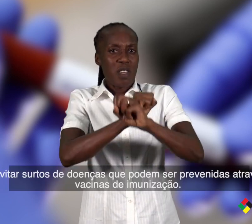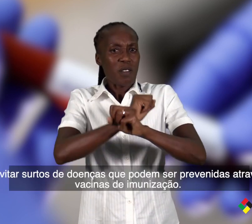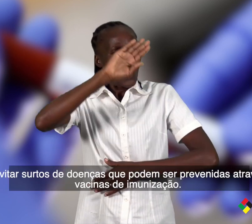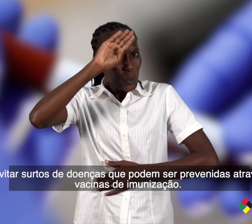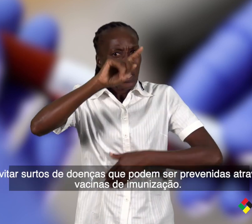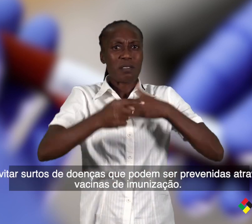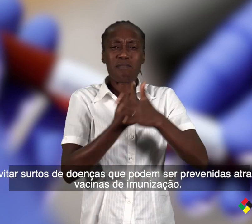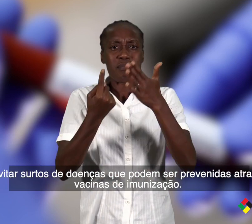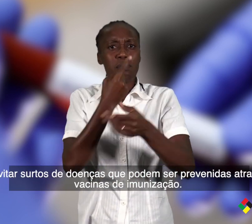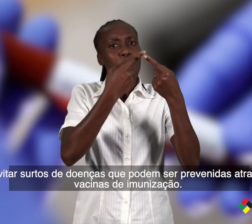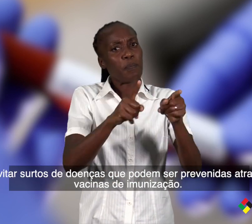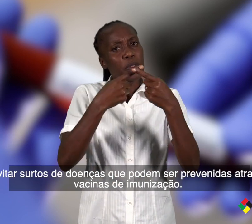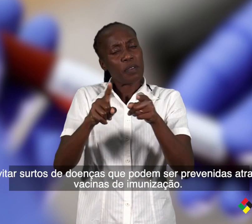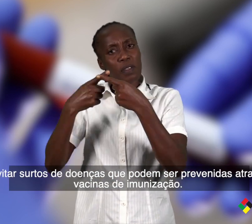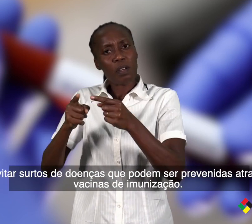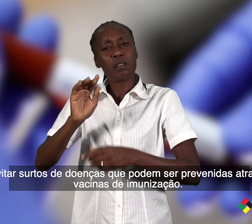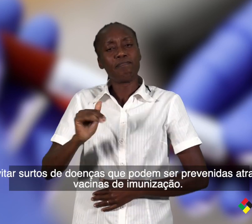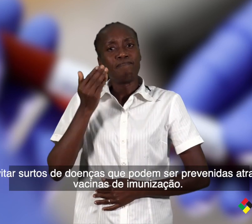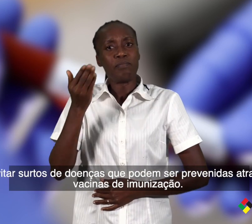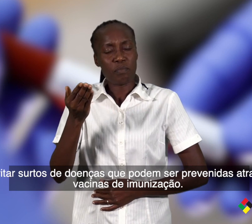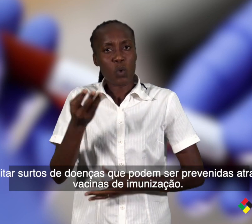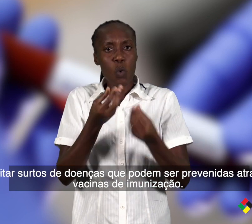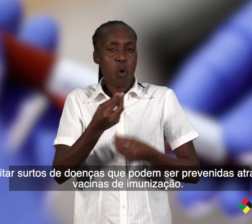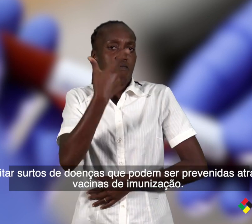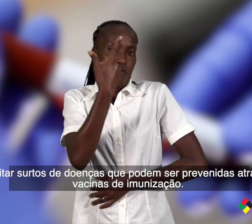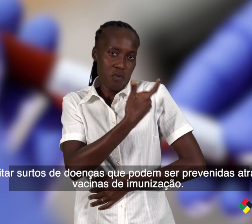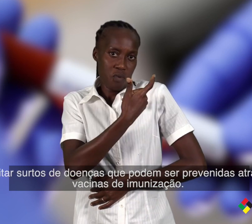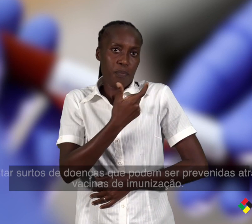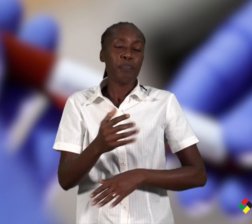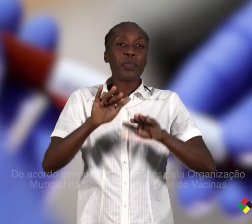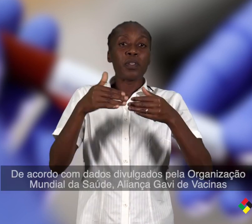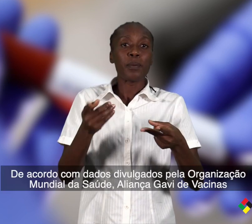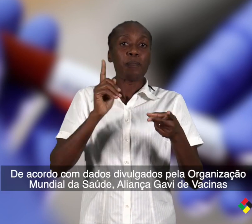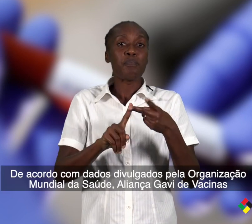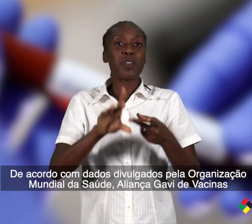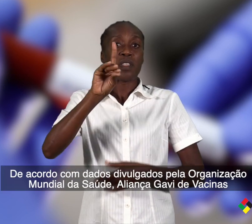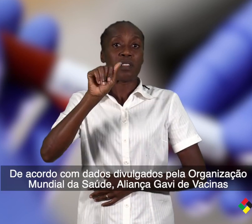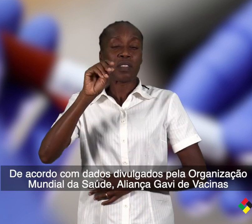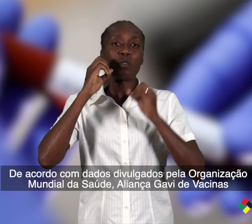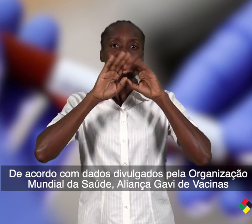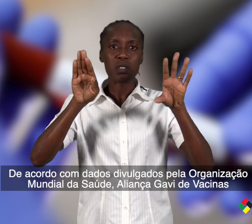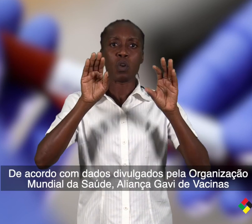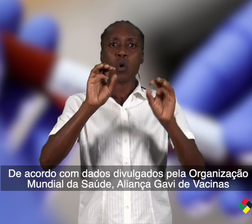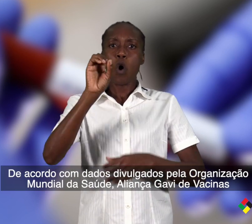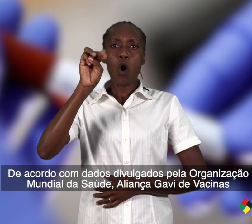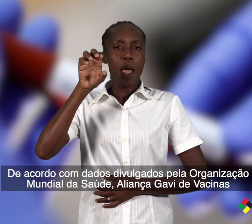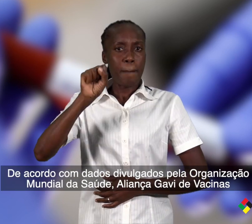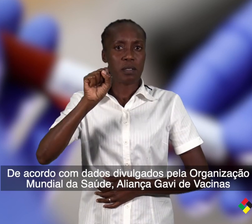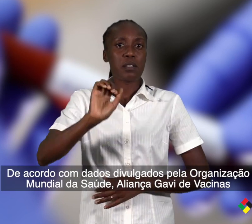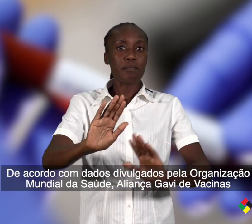surtos de doenças que podem ser prevenidas através das vacinas de imunização. De acordo com dados divulgados pela Organização Mundial da Saúde,